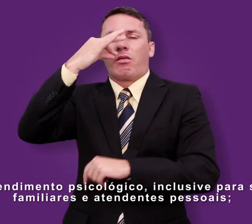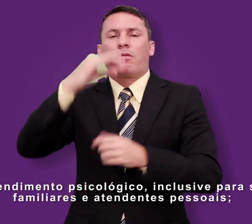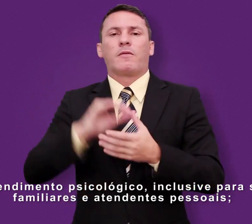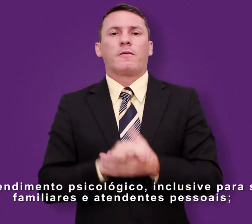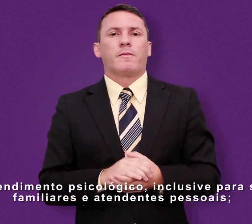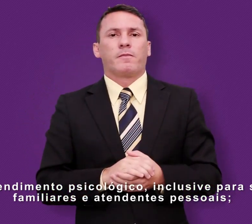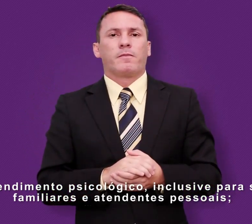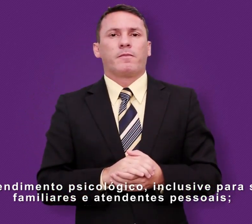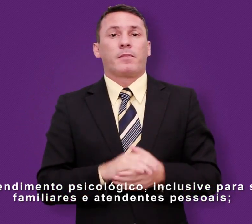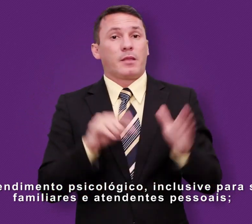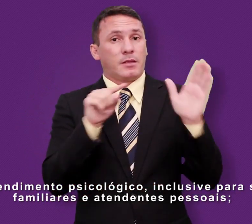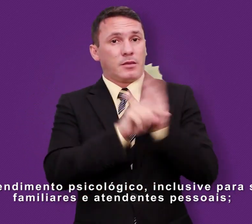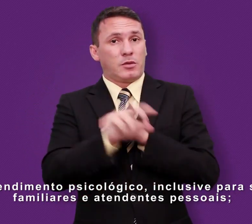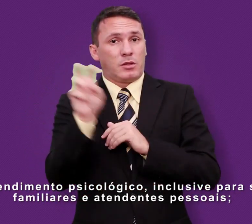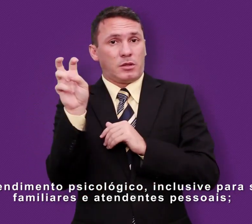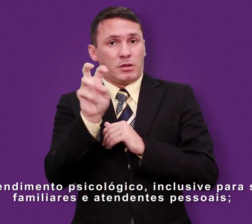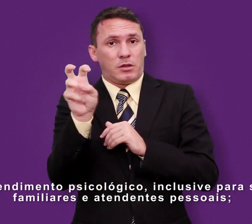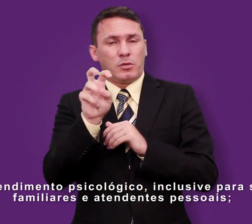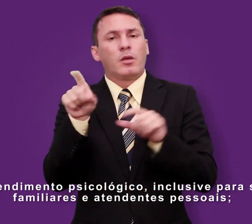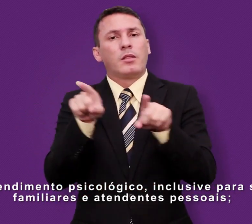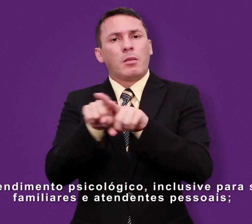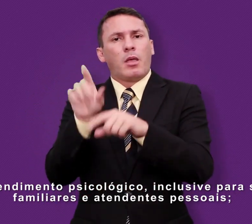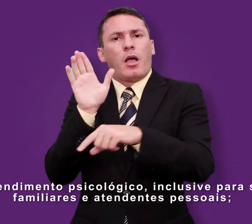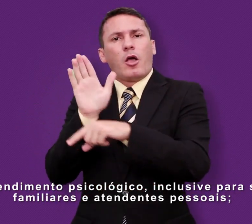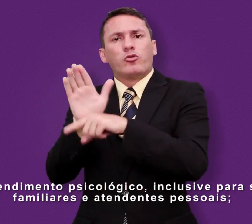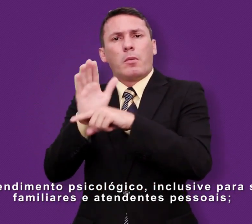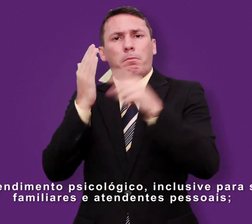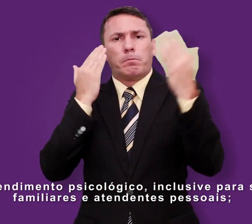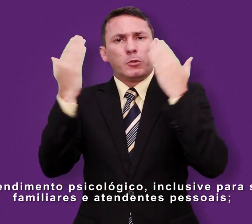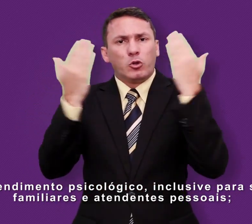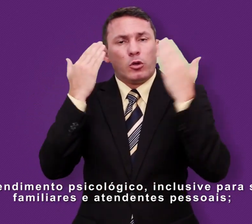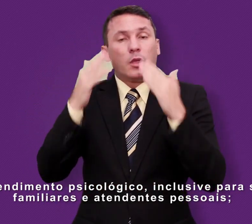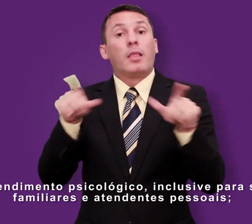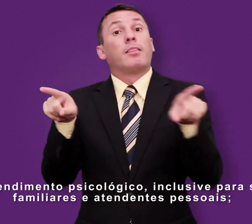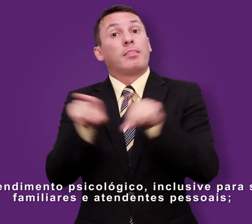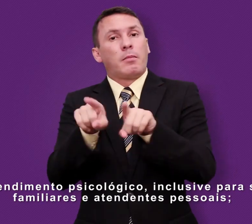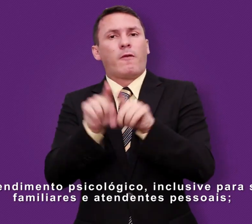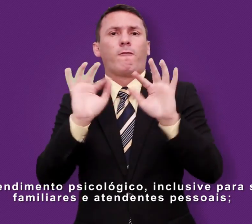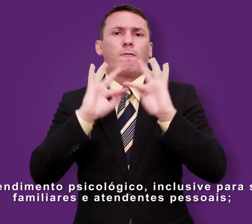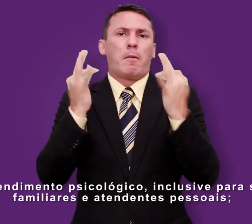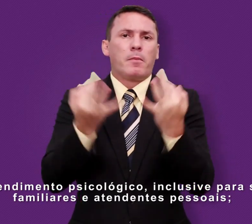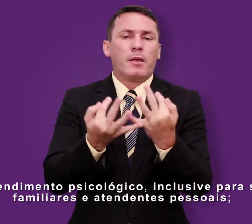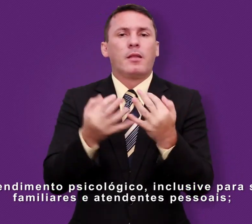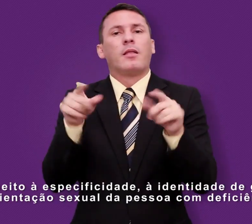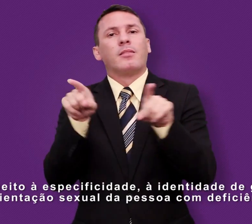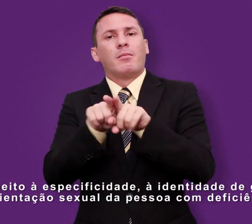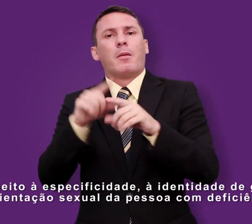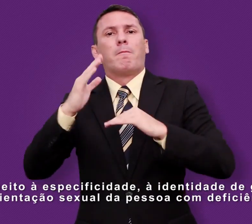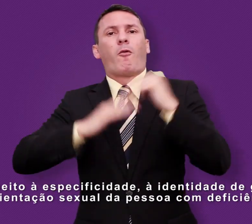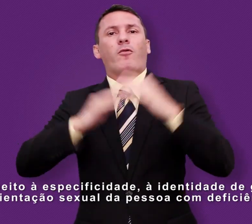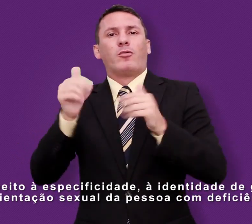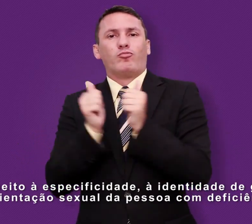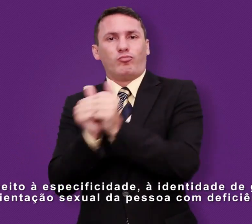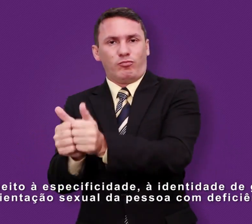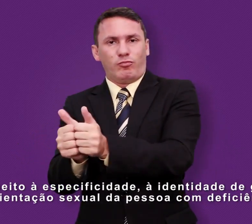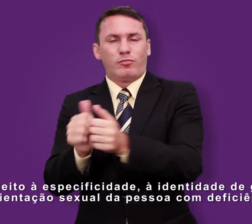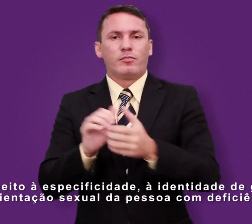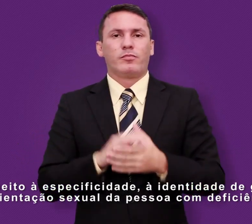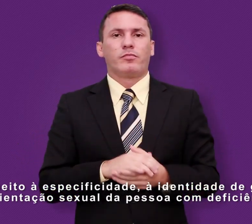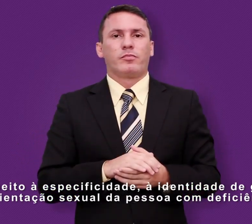Atendimento psicológico, inclusive para seus familiares e atendentes pessoais. Inciso 6. Respeito